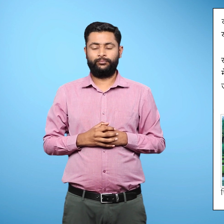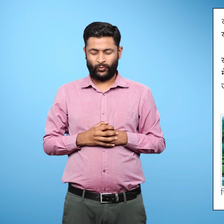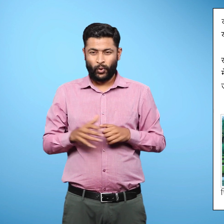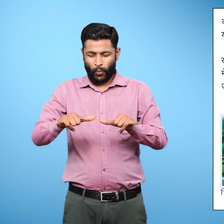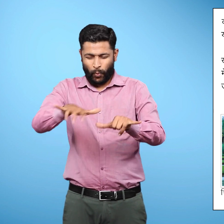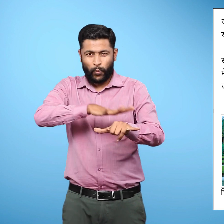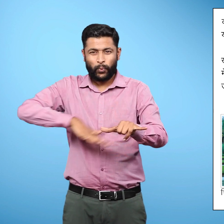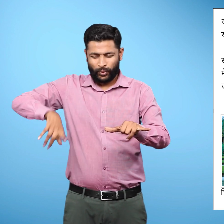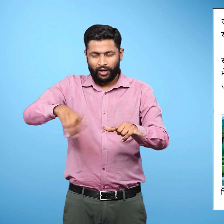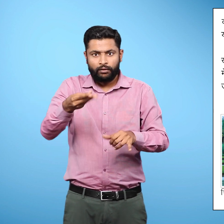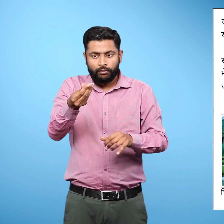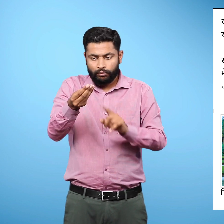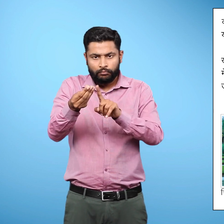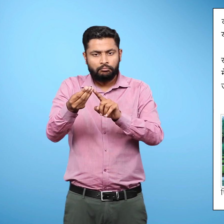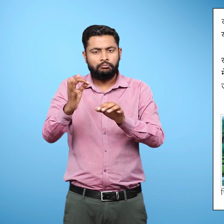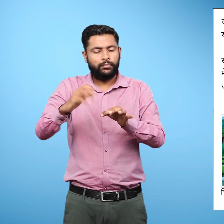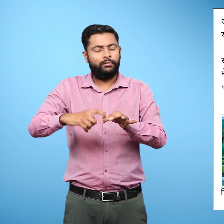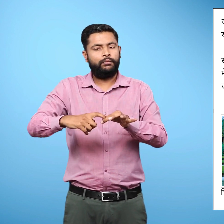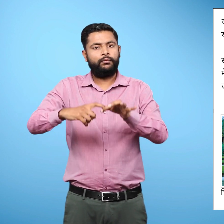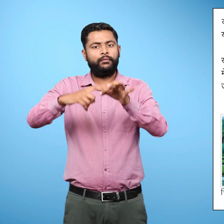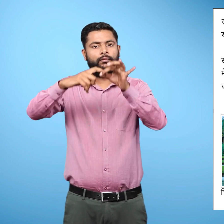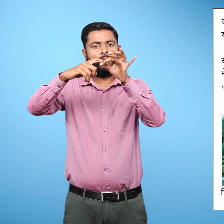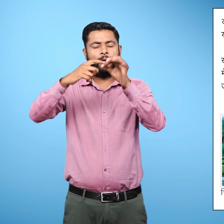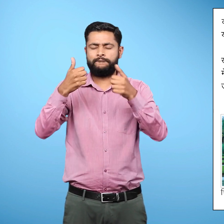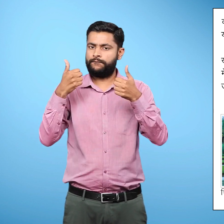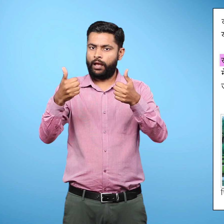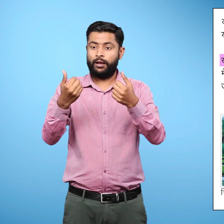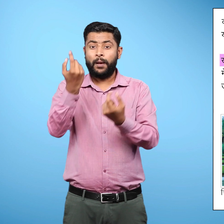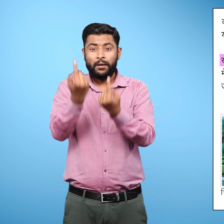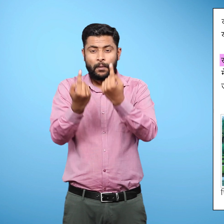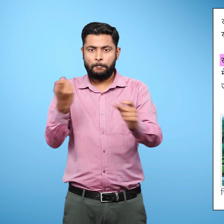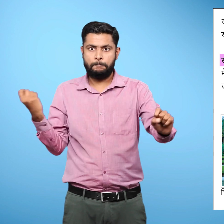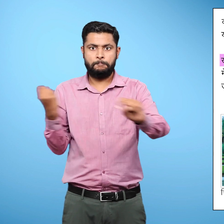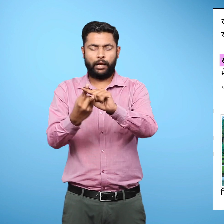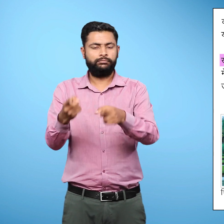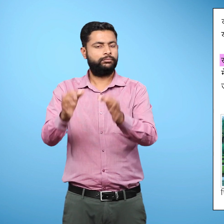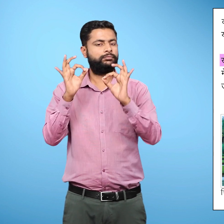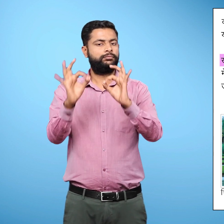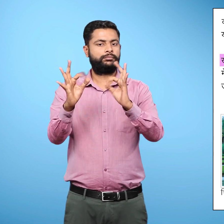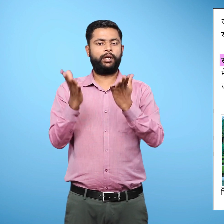उपजाओ मिट्टी के कारण, यहां भाग खेती के लिए काफी उपियोगत होता है.